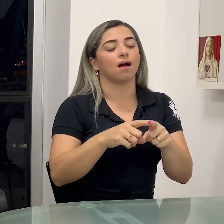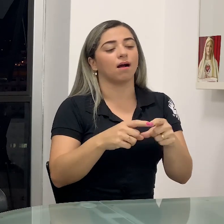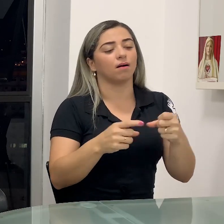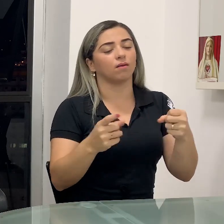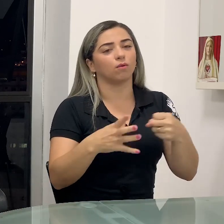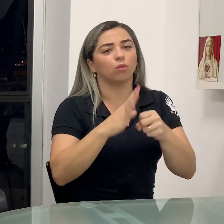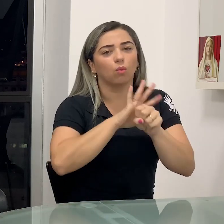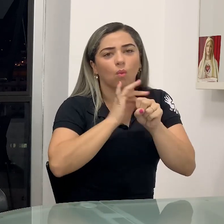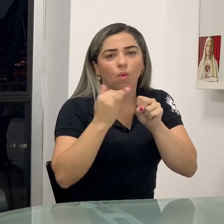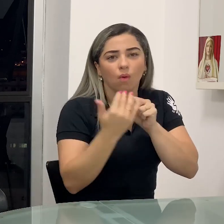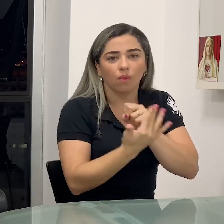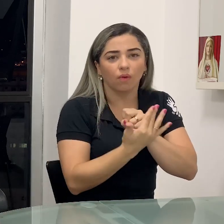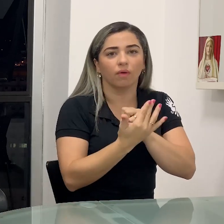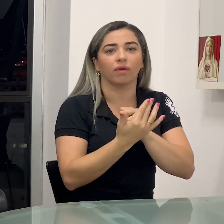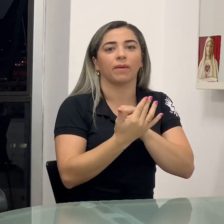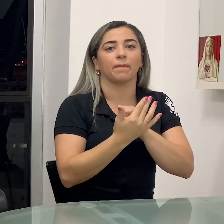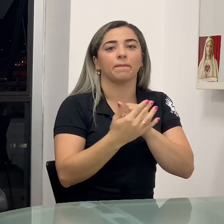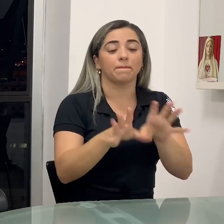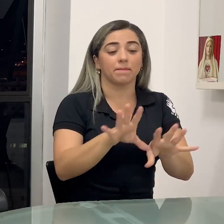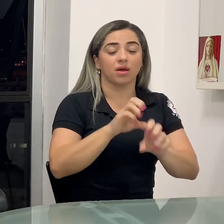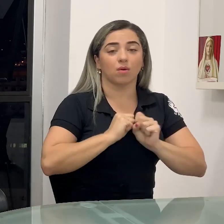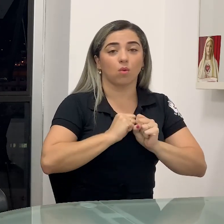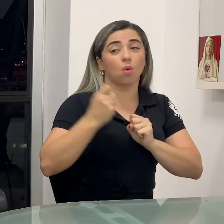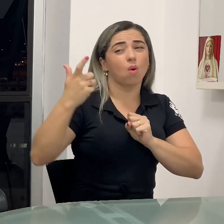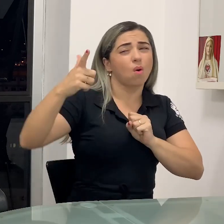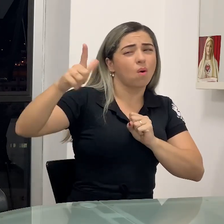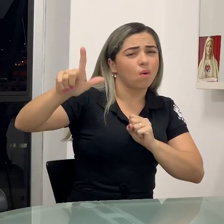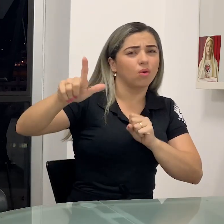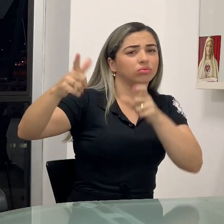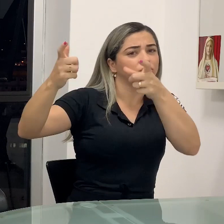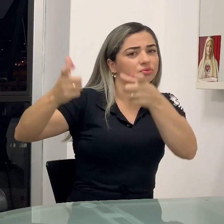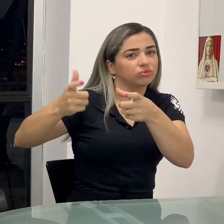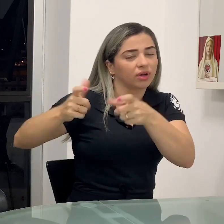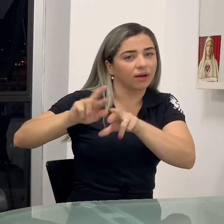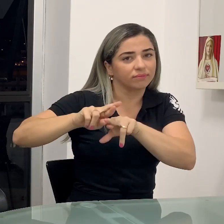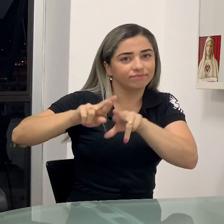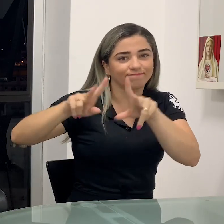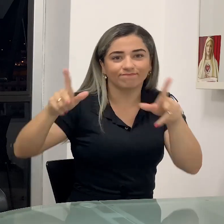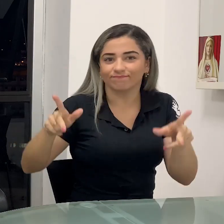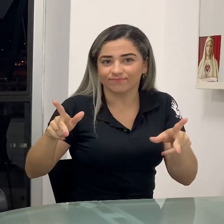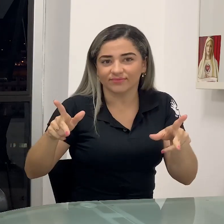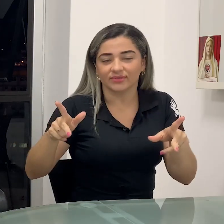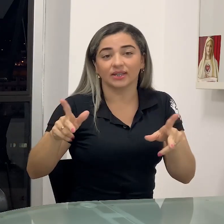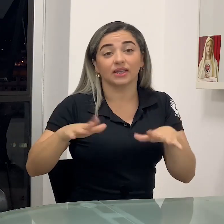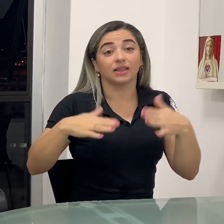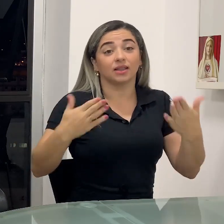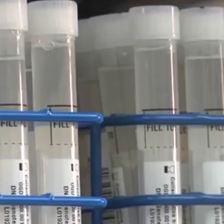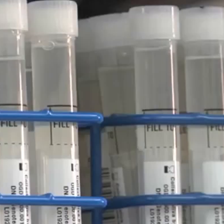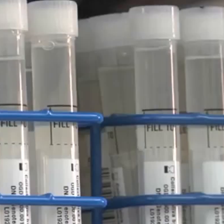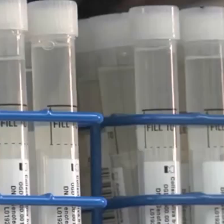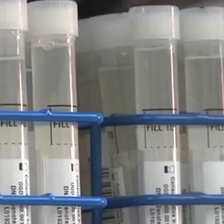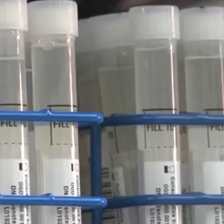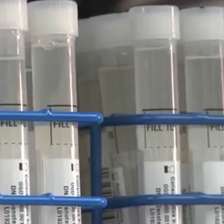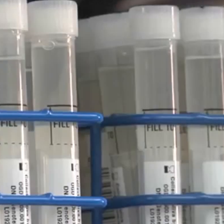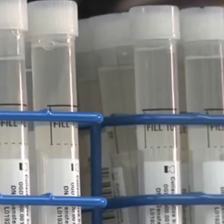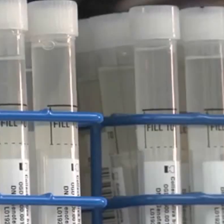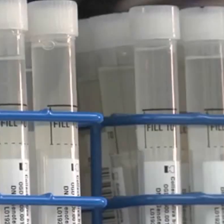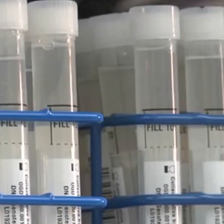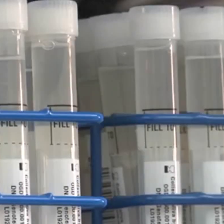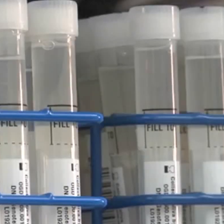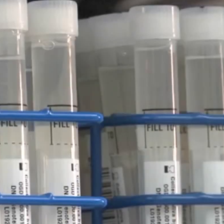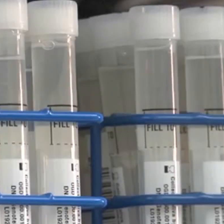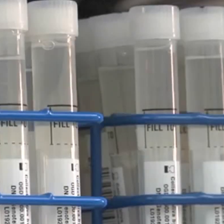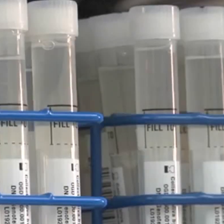de dentro da cidade, e trouxe a doença para cá. A médica também